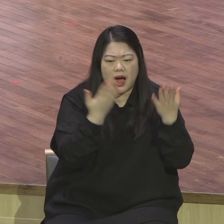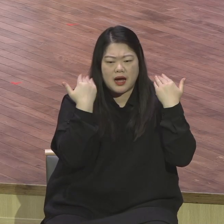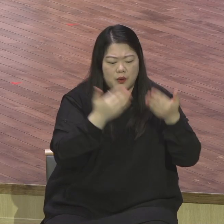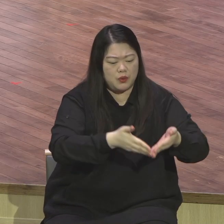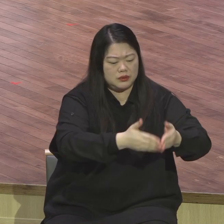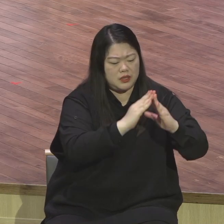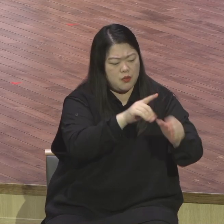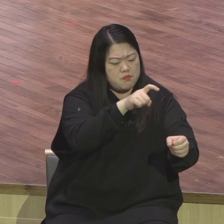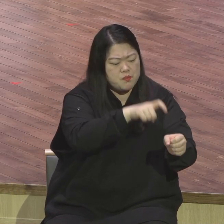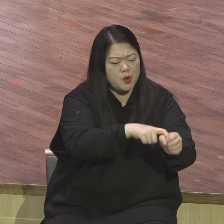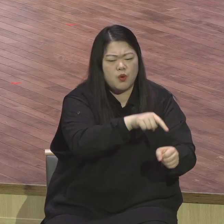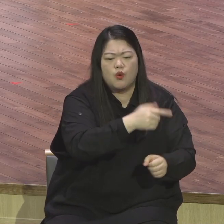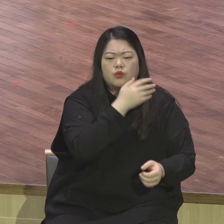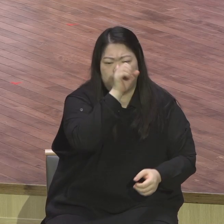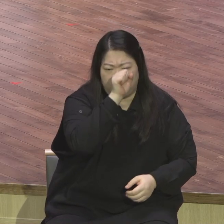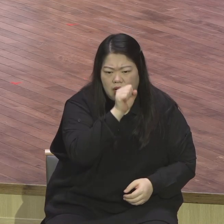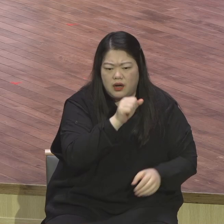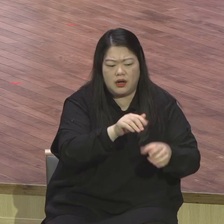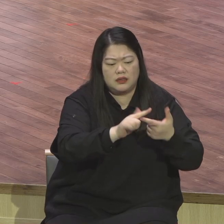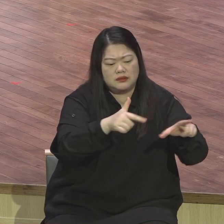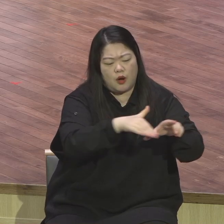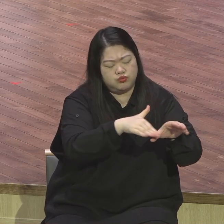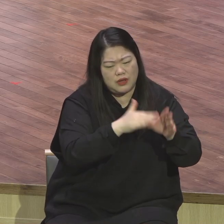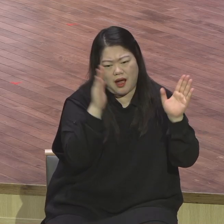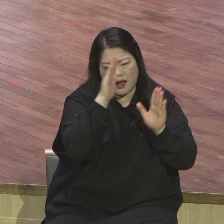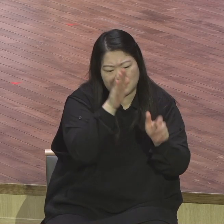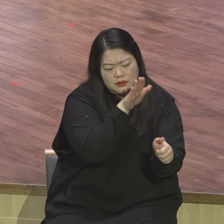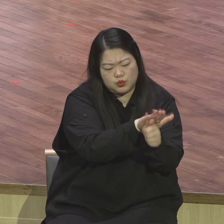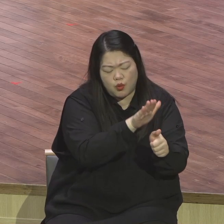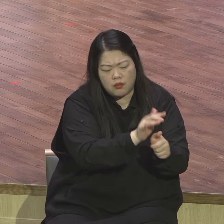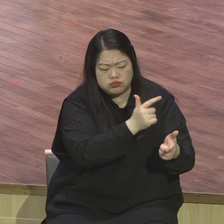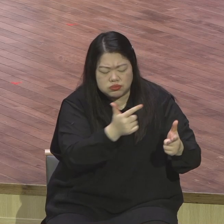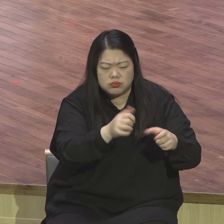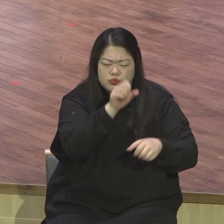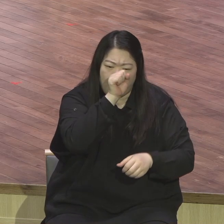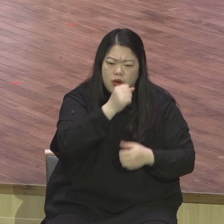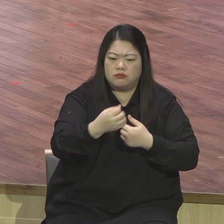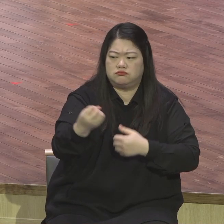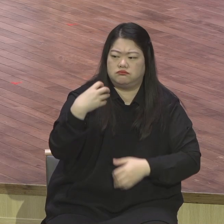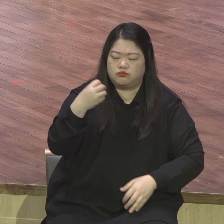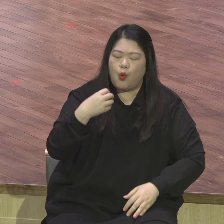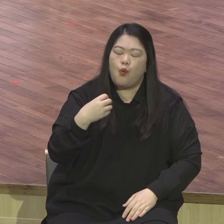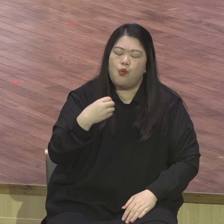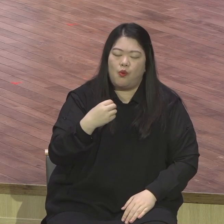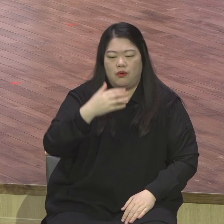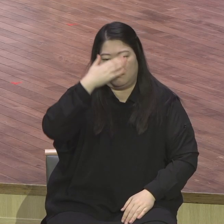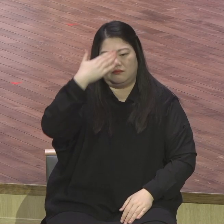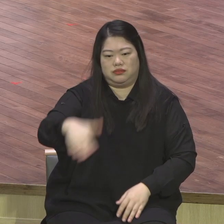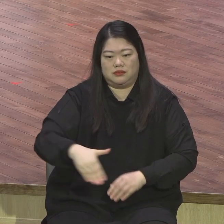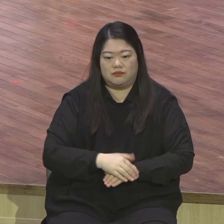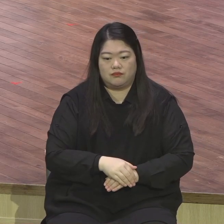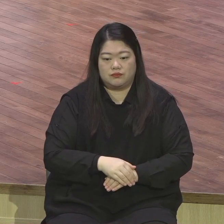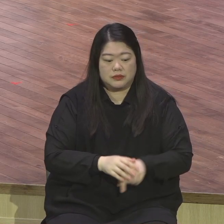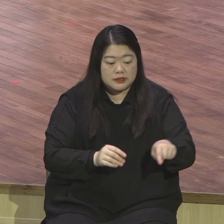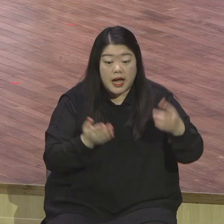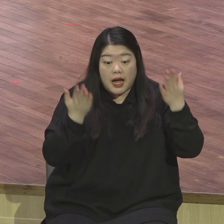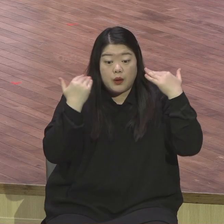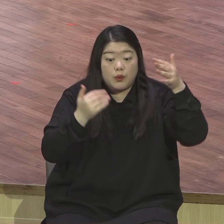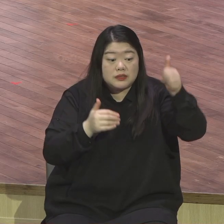이번에 교장될 우리 글로벌 학교에 교장될 분은 우리 교회 안수입사님이시고 윤웅호